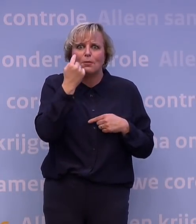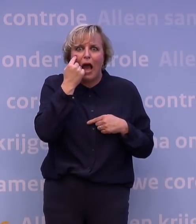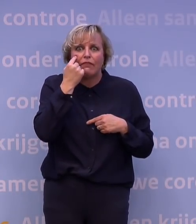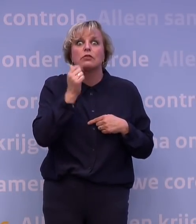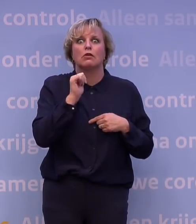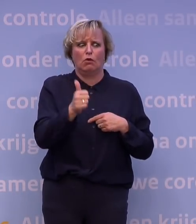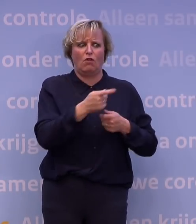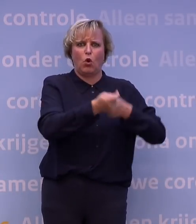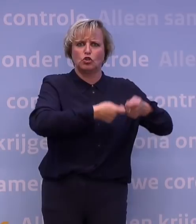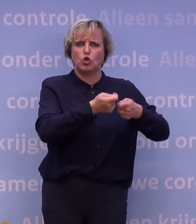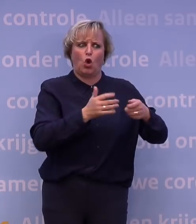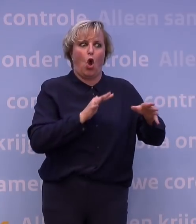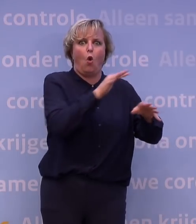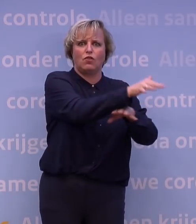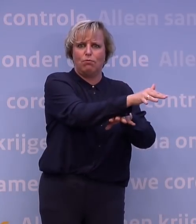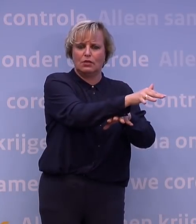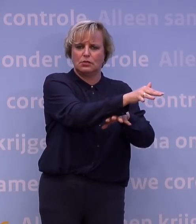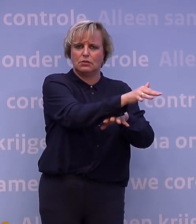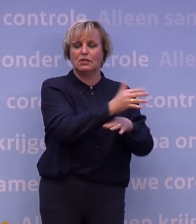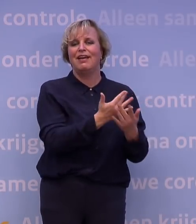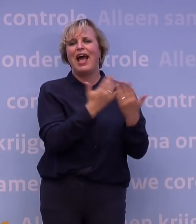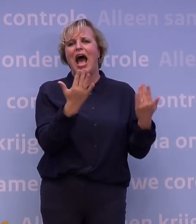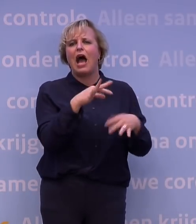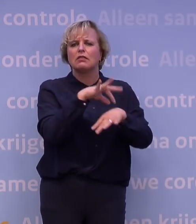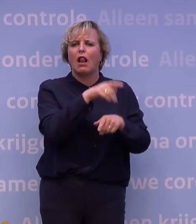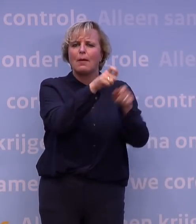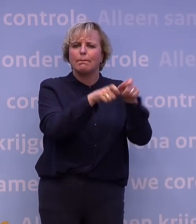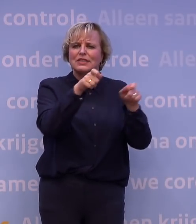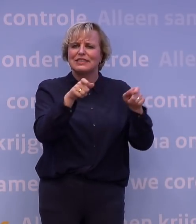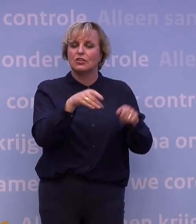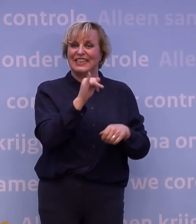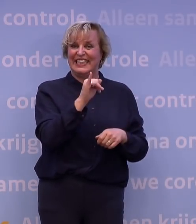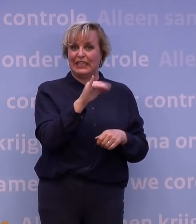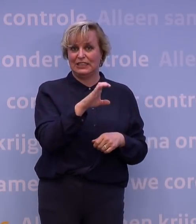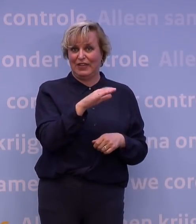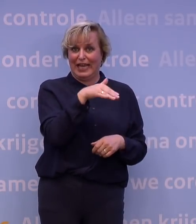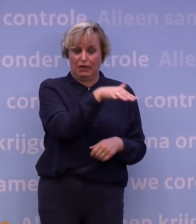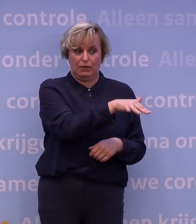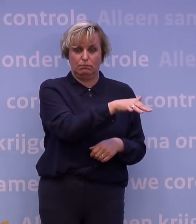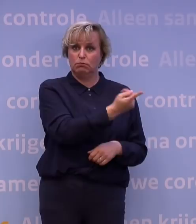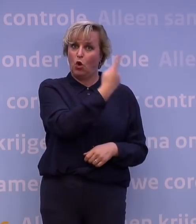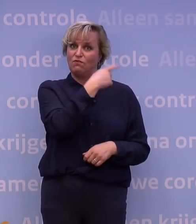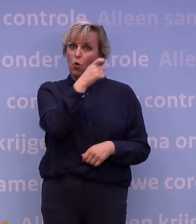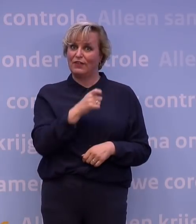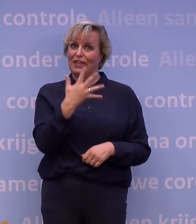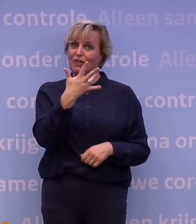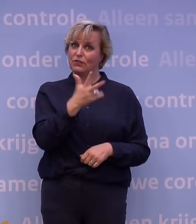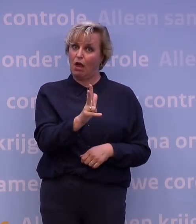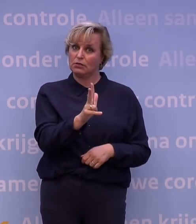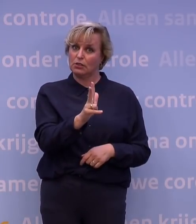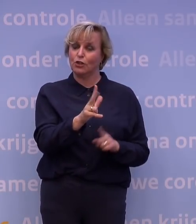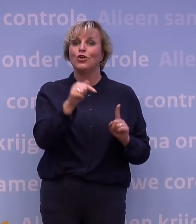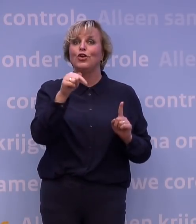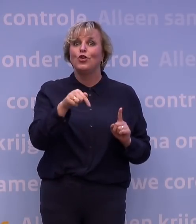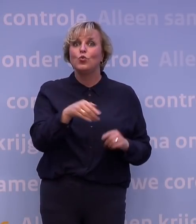overbelasten. Kijk maar naar het aantal patiënten op de intensive care. Een week geleden waren dat er 85, nu